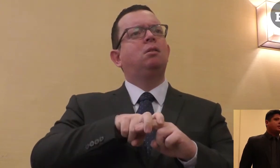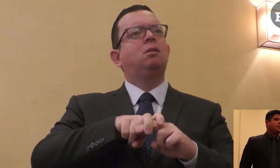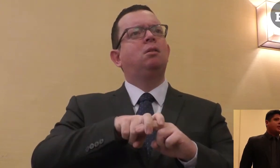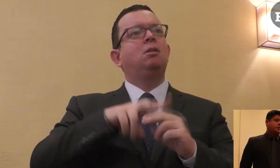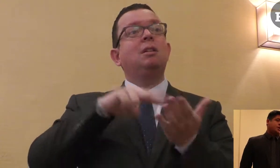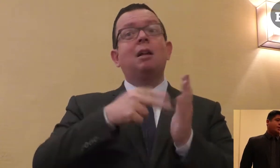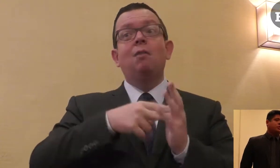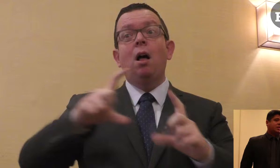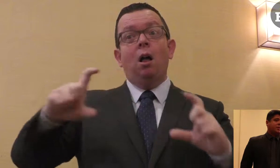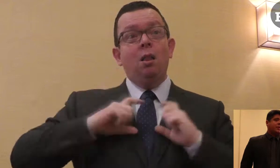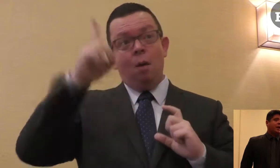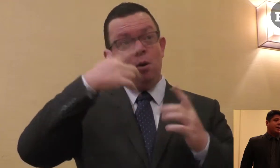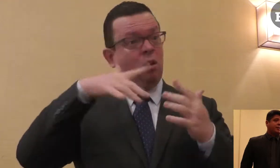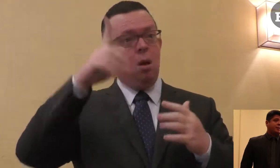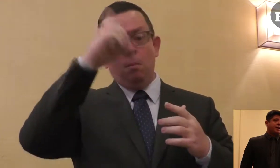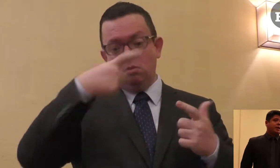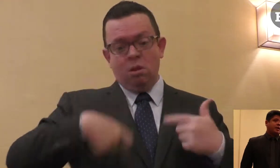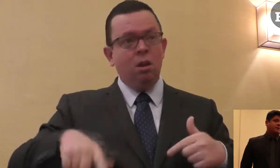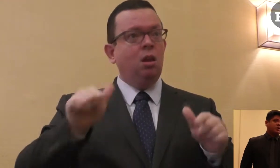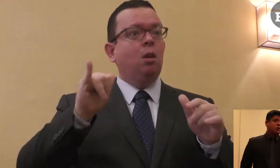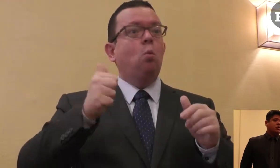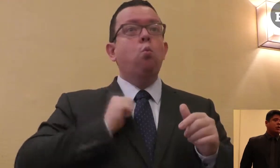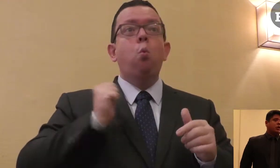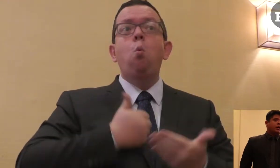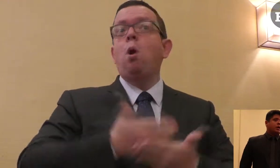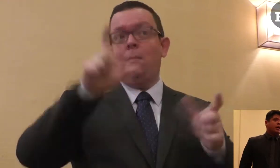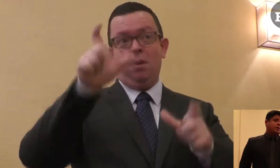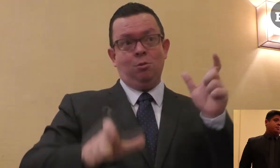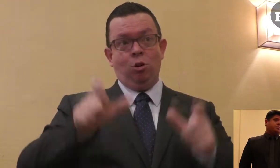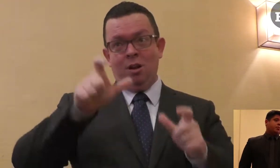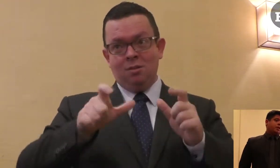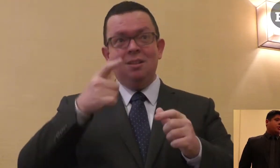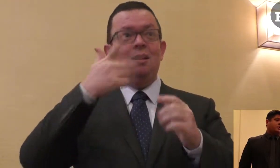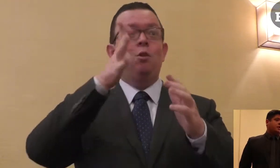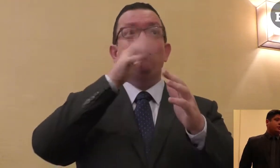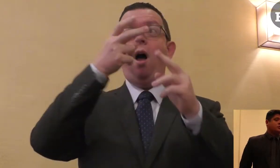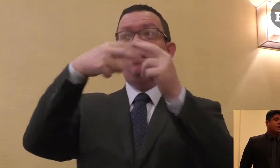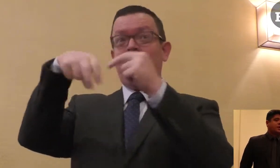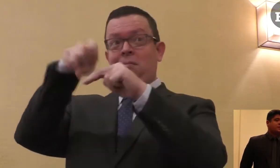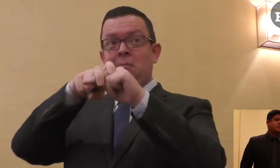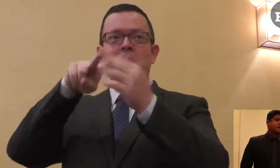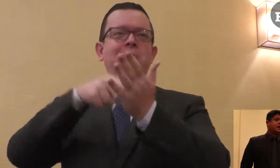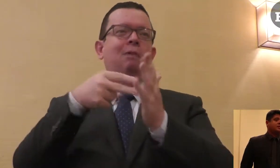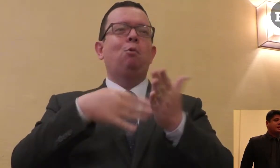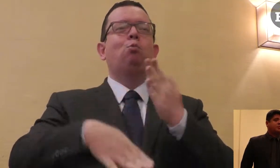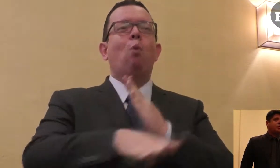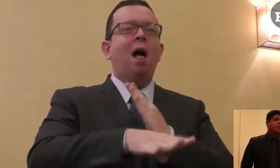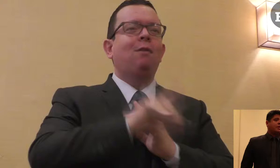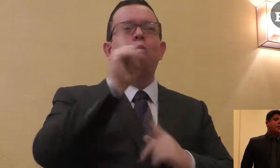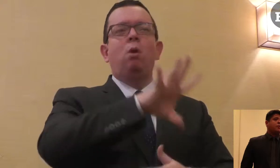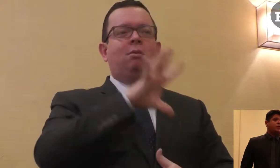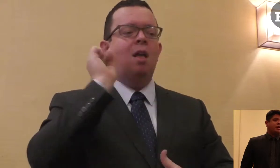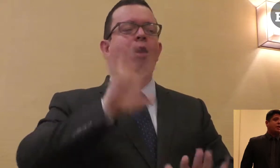Esa es una pregunta también para la reflexión. Pudiéramos decir entonces que si se está garantizando la igualdad de oportunidades,